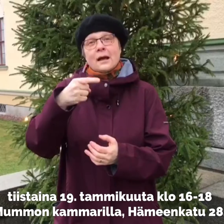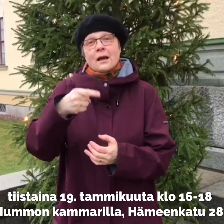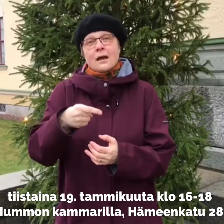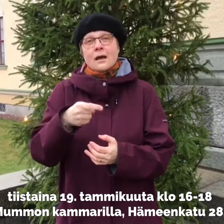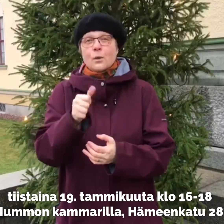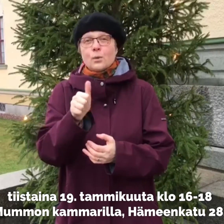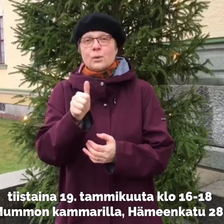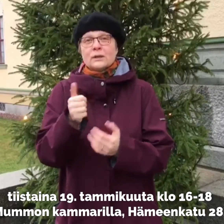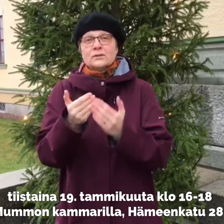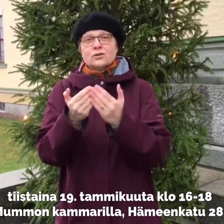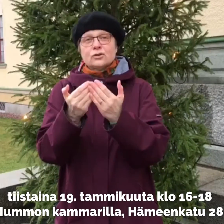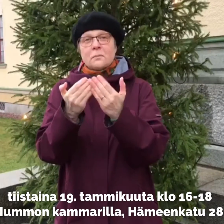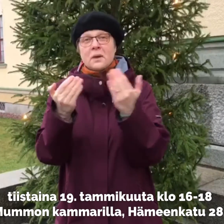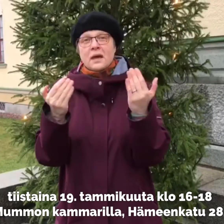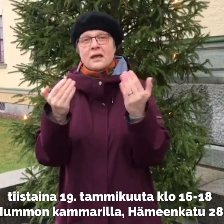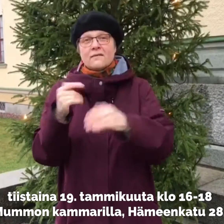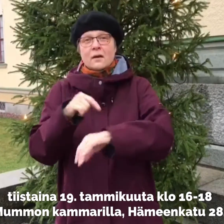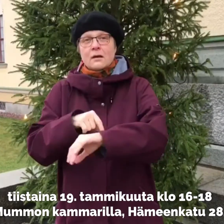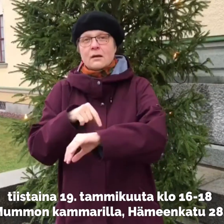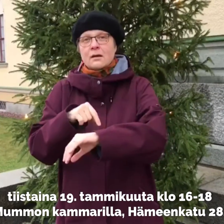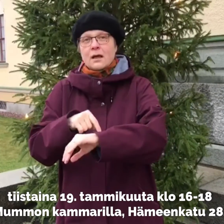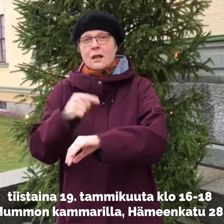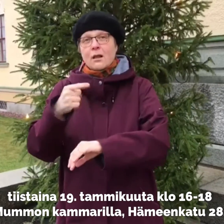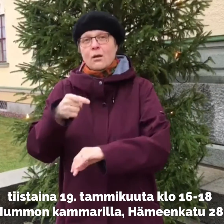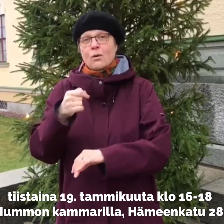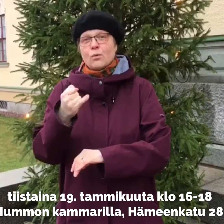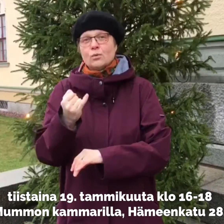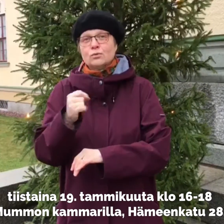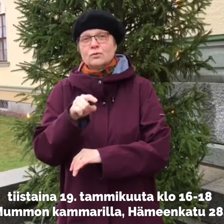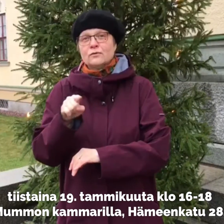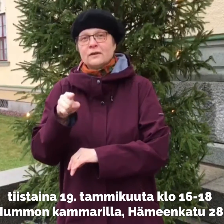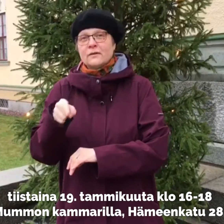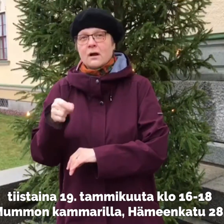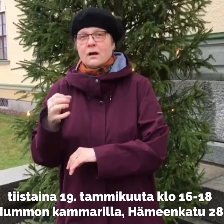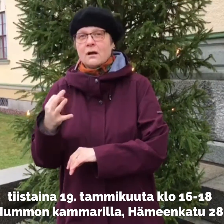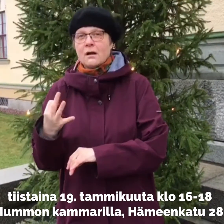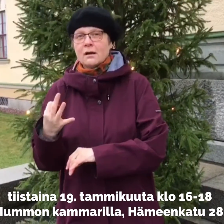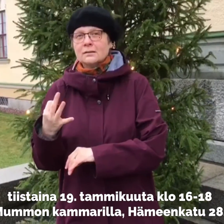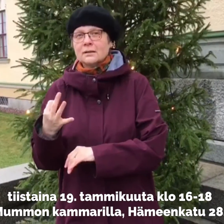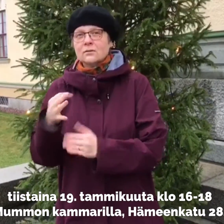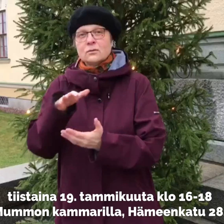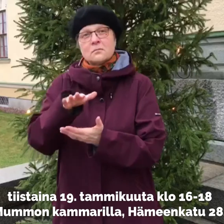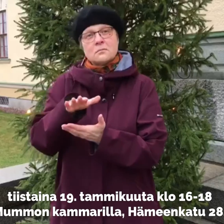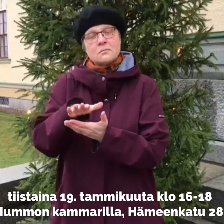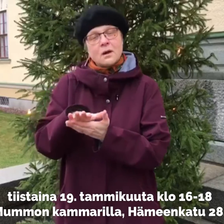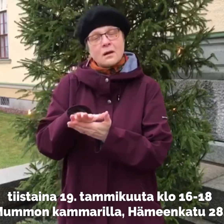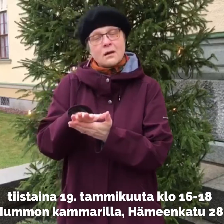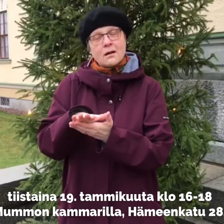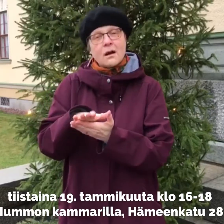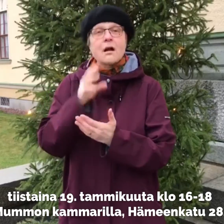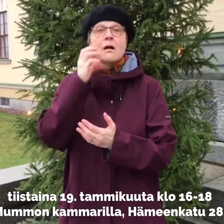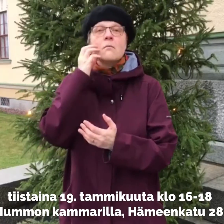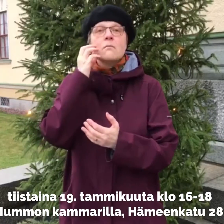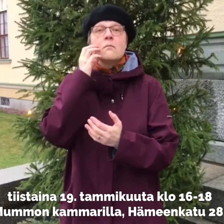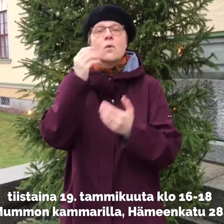päivänä tammikuuta kello 16-18 mummon kammarilla